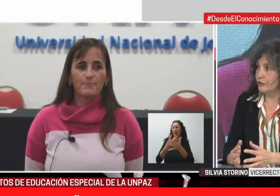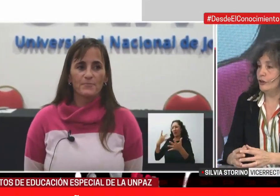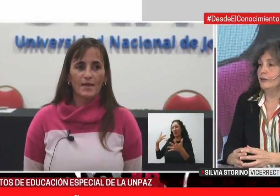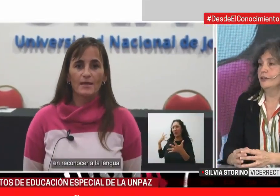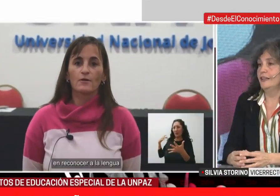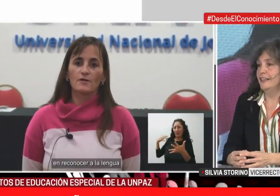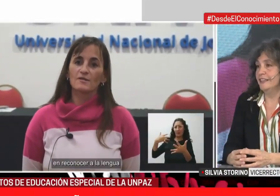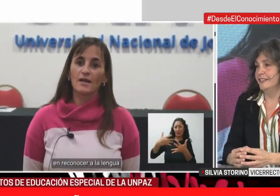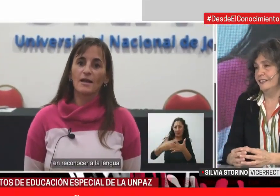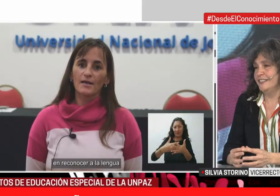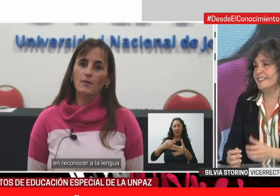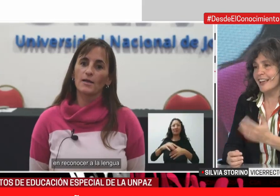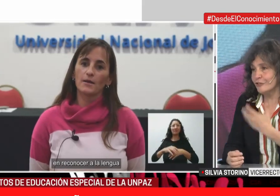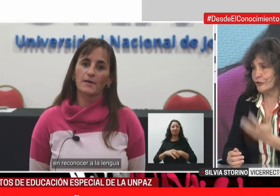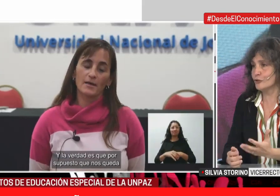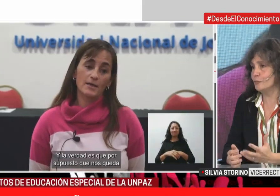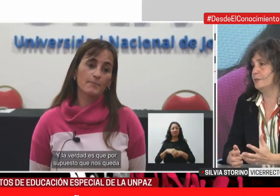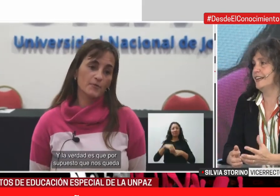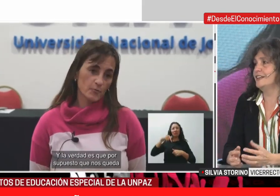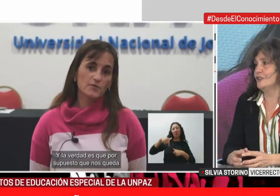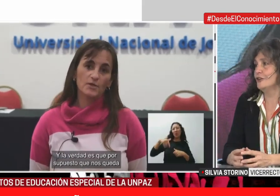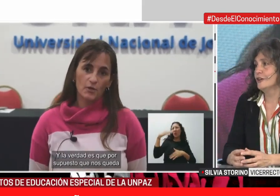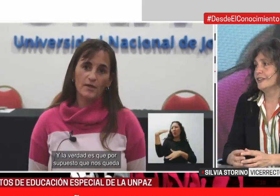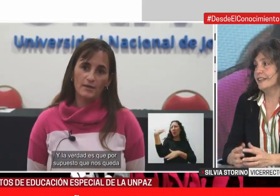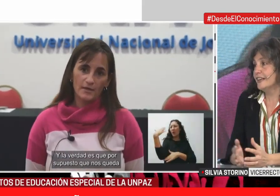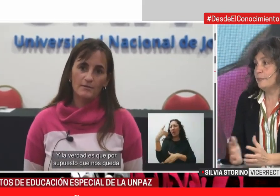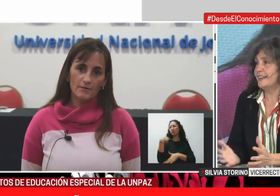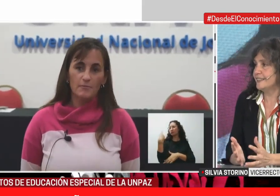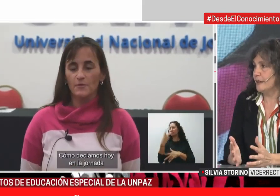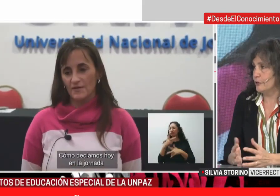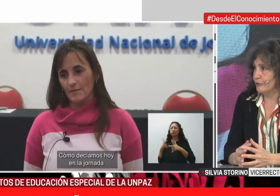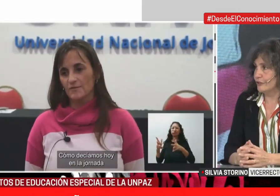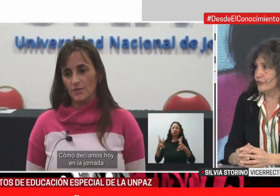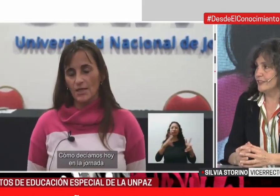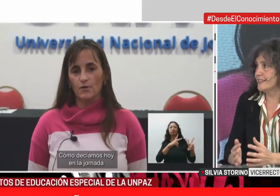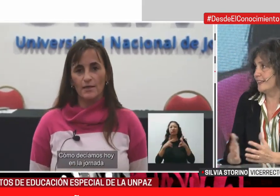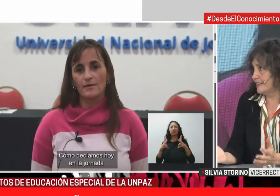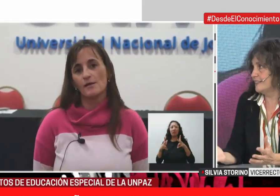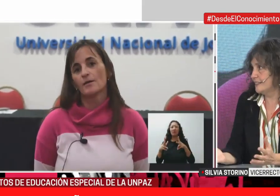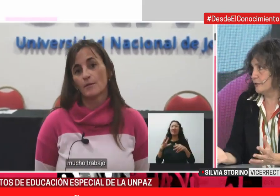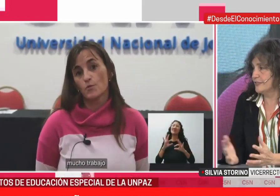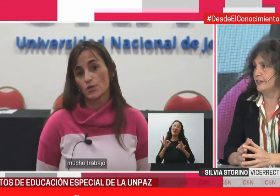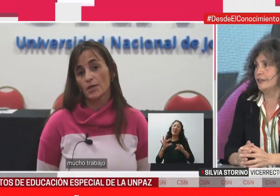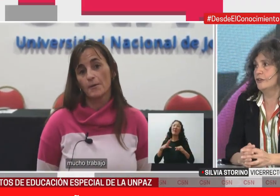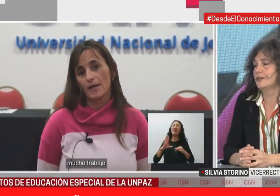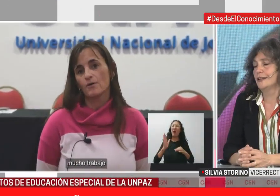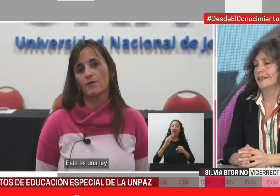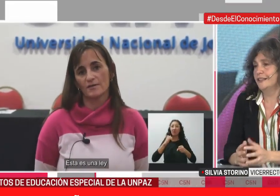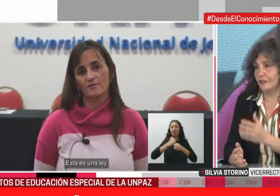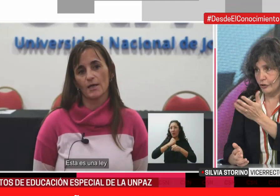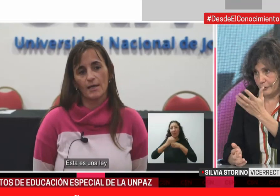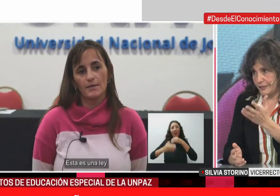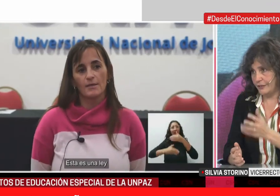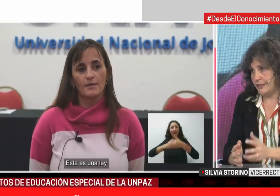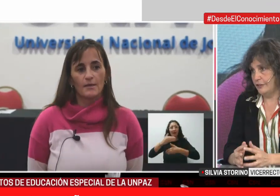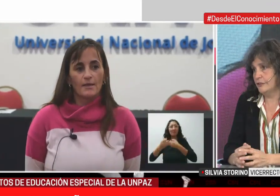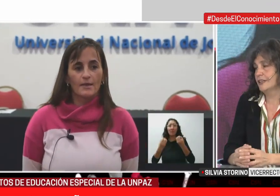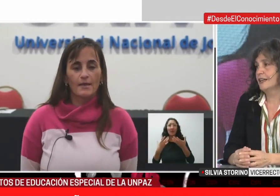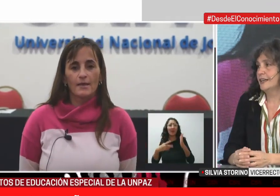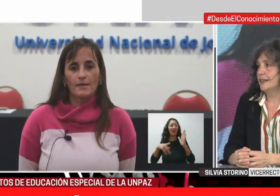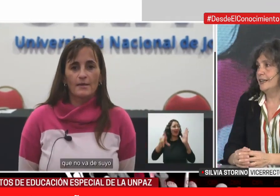y al encuentro, iniciando su primer año desde las pantallas, porque nuestros ingresantes de ese profesorado, de estos dos